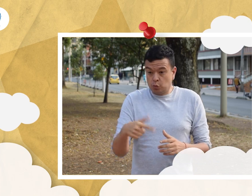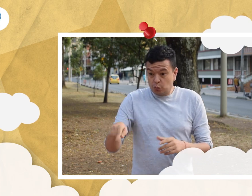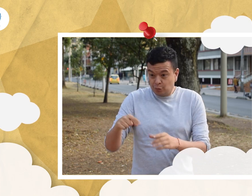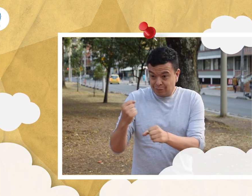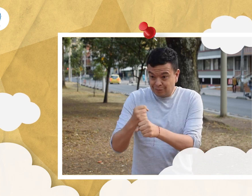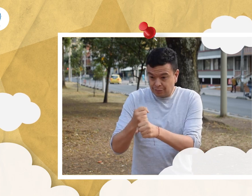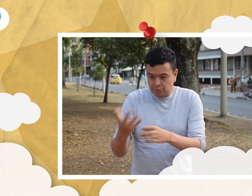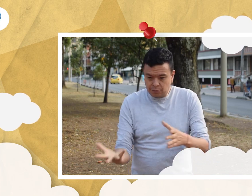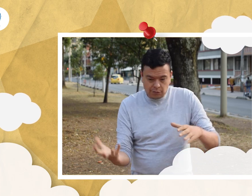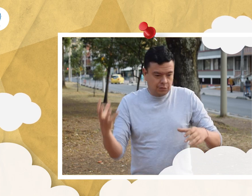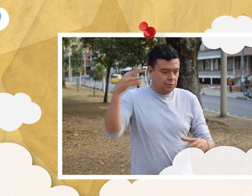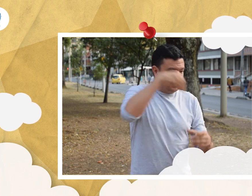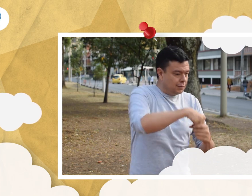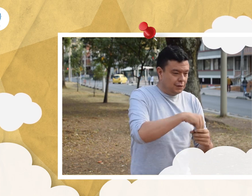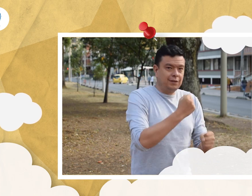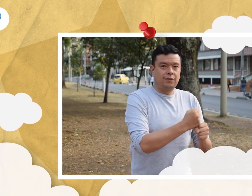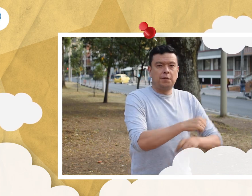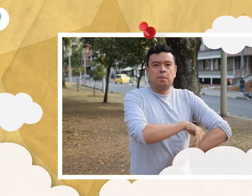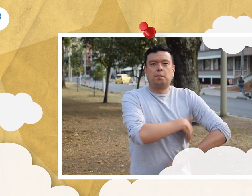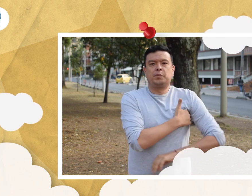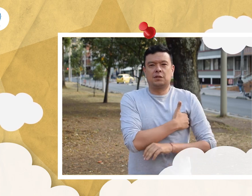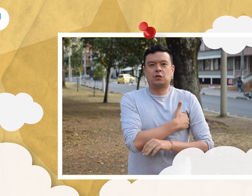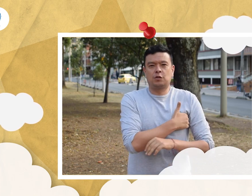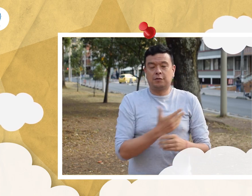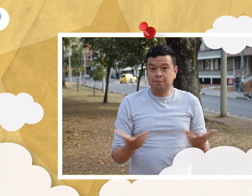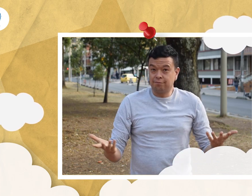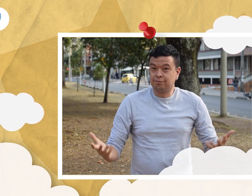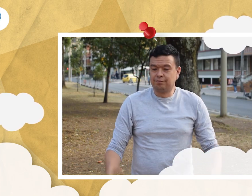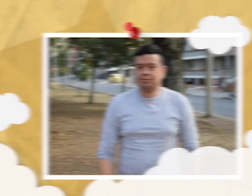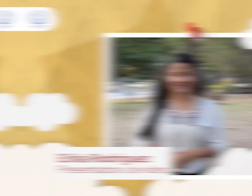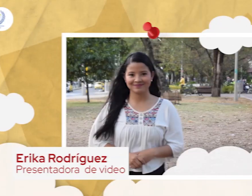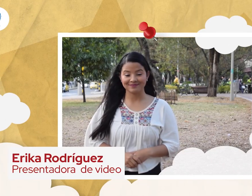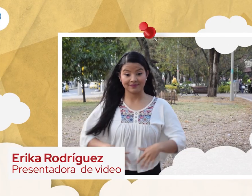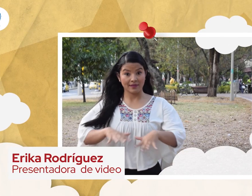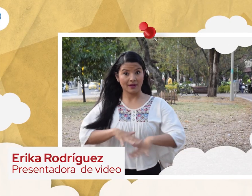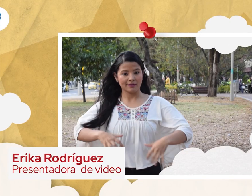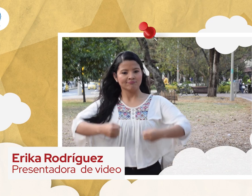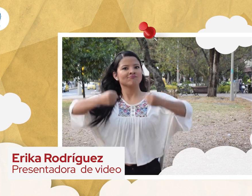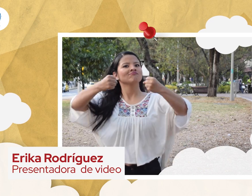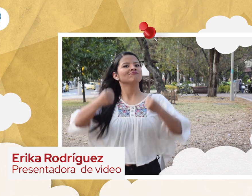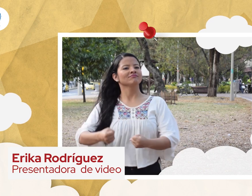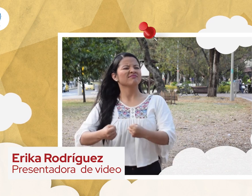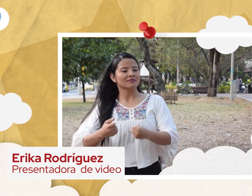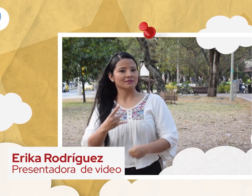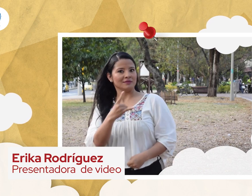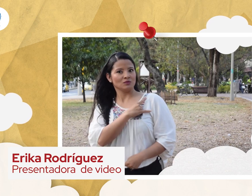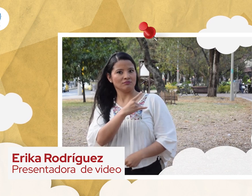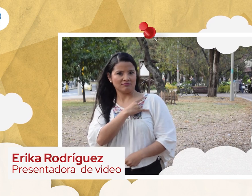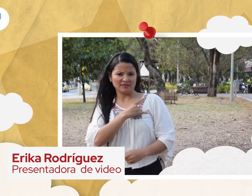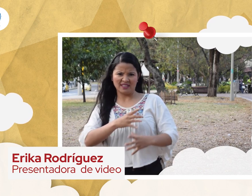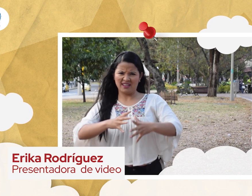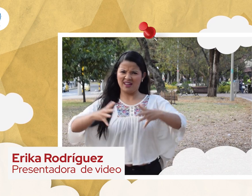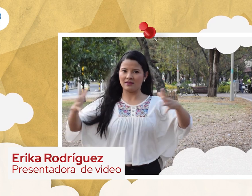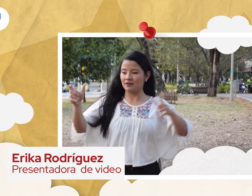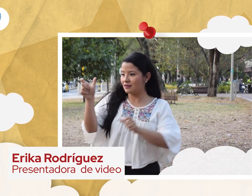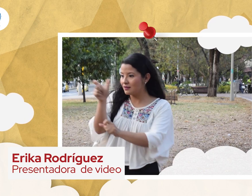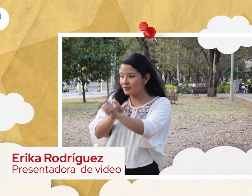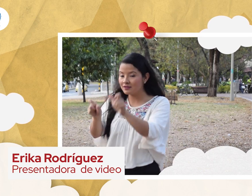comunidad se integren a los ministerios. Tener una sede universitaria amplia que le permita acceder a las